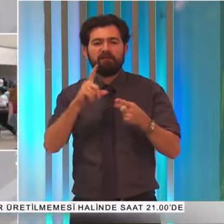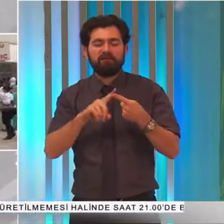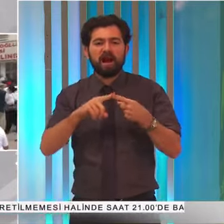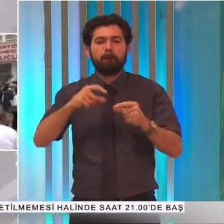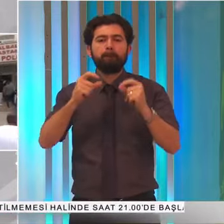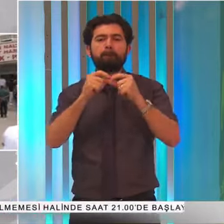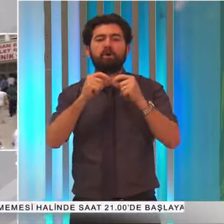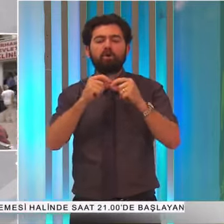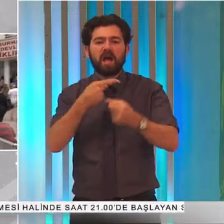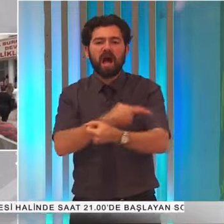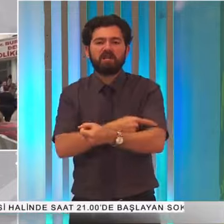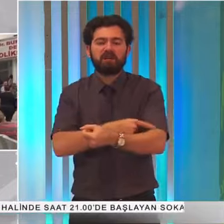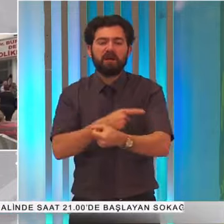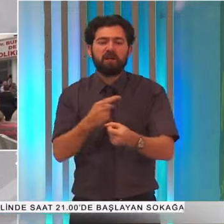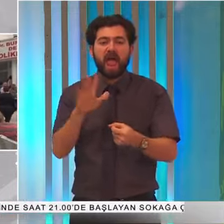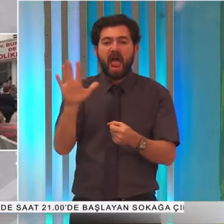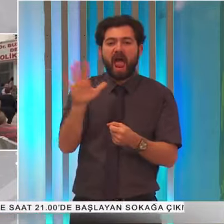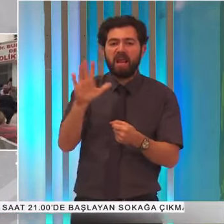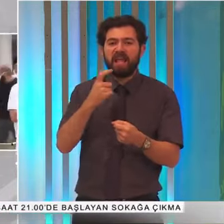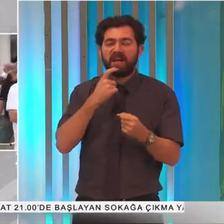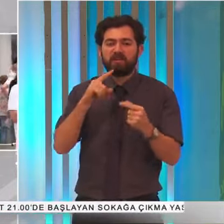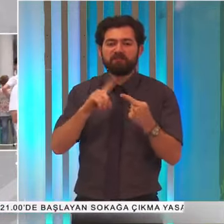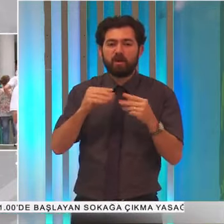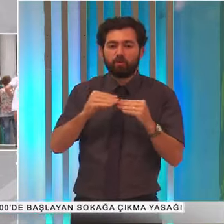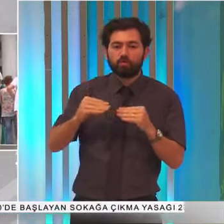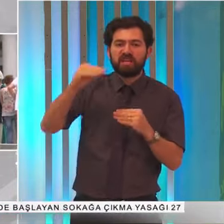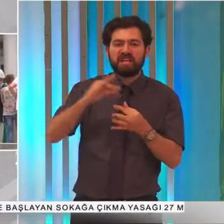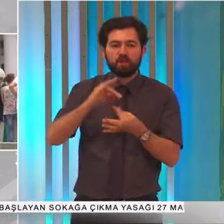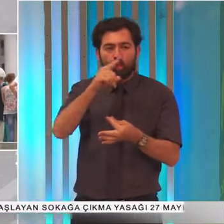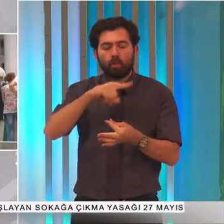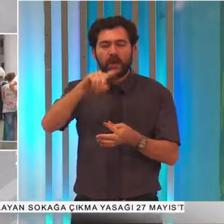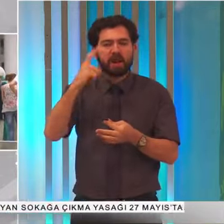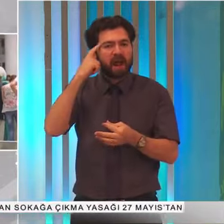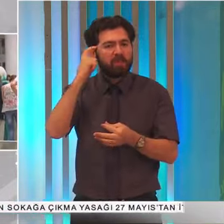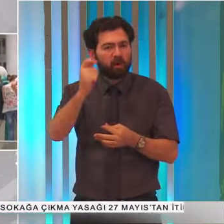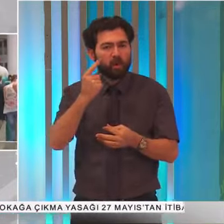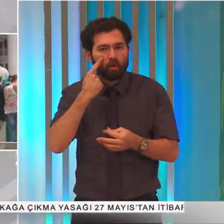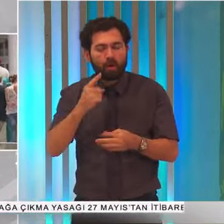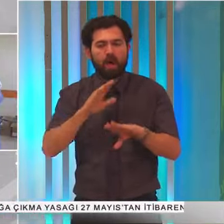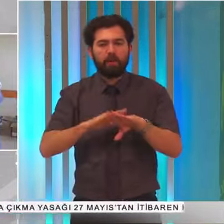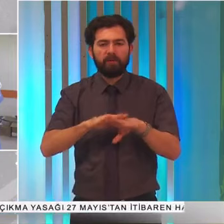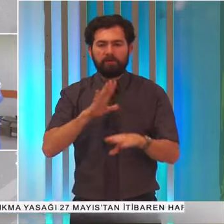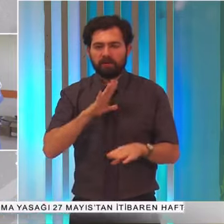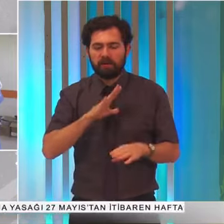aşıları ise 50 yaş ve üzelik kişilere randevulu olarak yapılıyor.